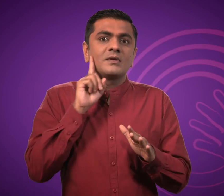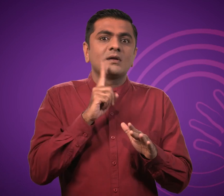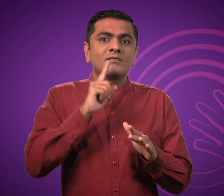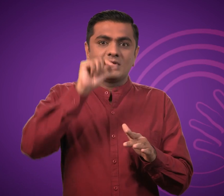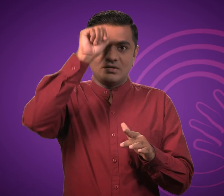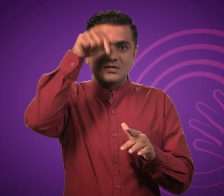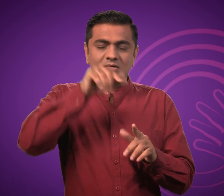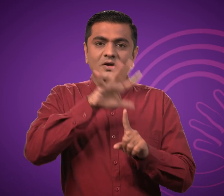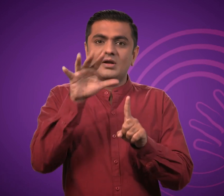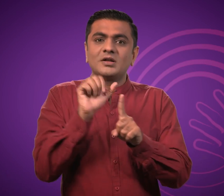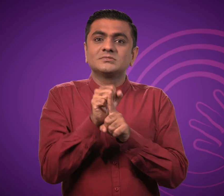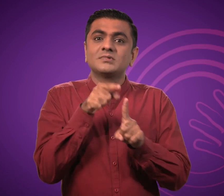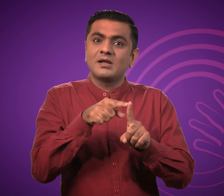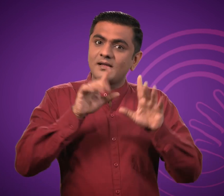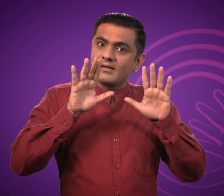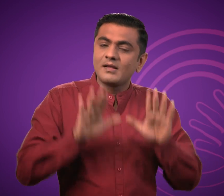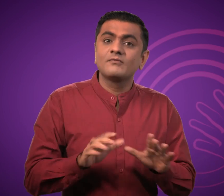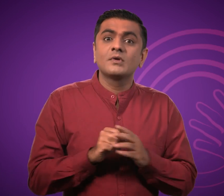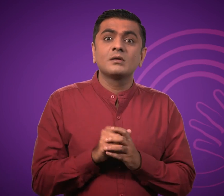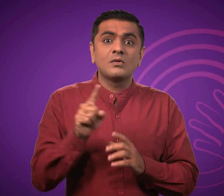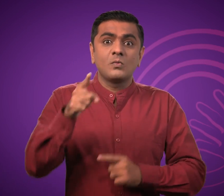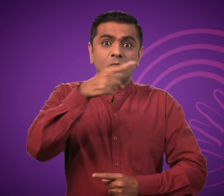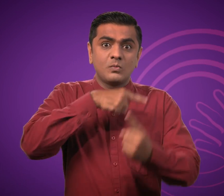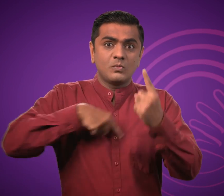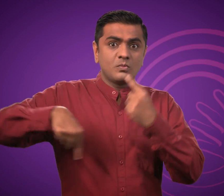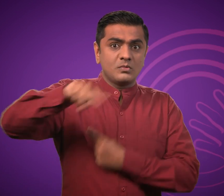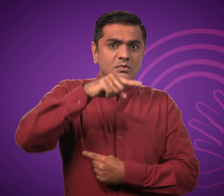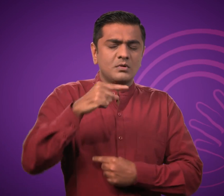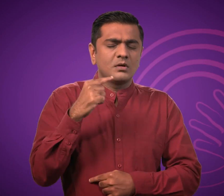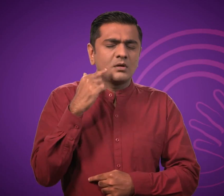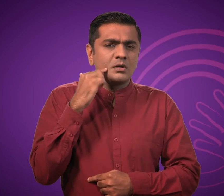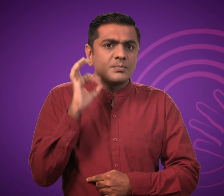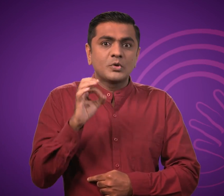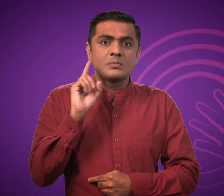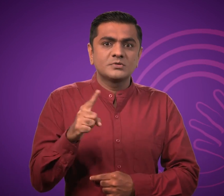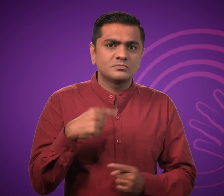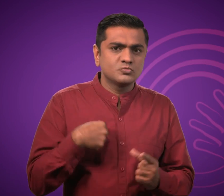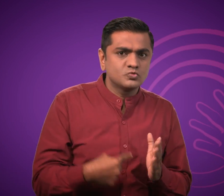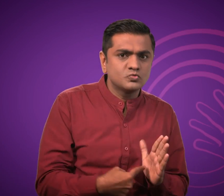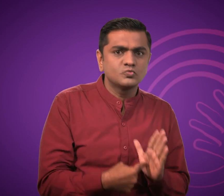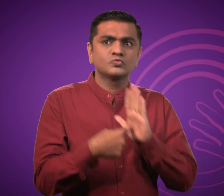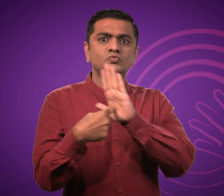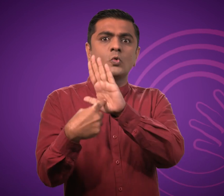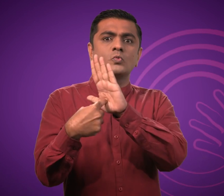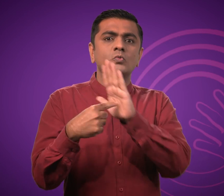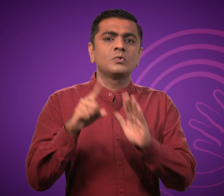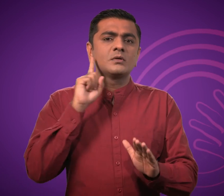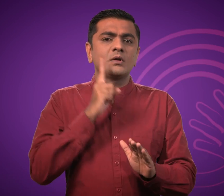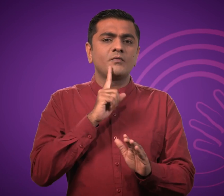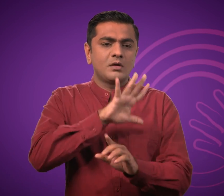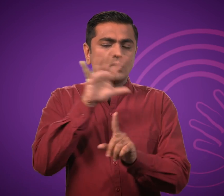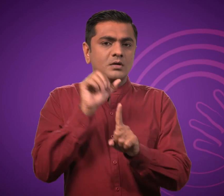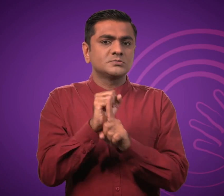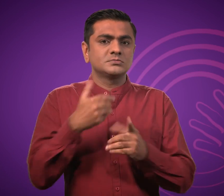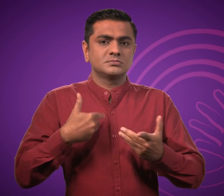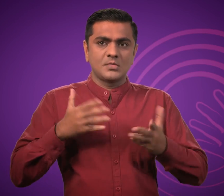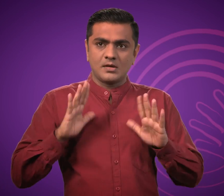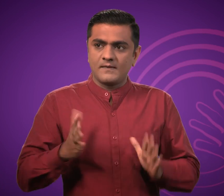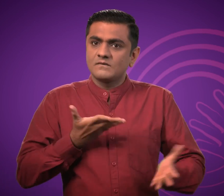भारतिय कर्णबदीर संस्कृती का हिस्सा है यह मत्वपूर्ण है कि हम सभी गर्व से अपनी कर्णबदीर संस्कृती का प्रदर्शन